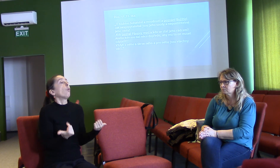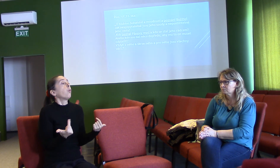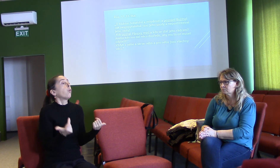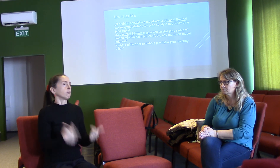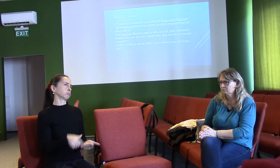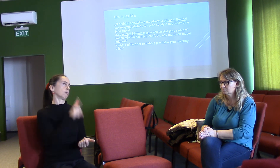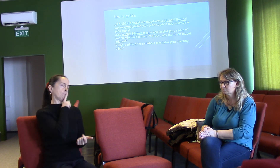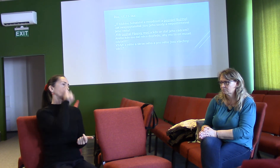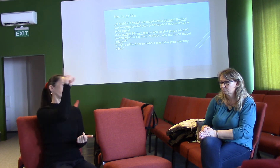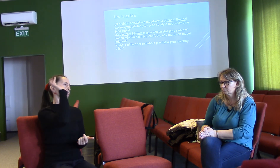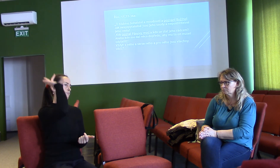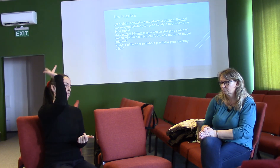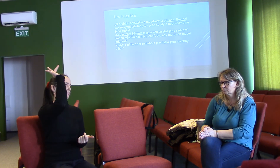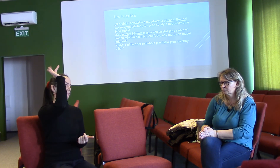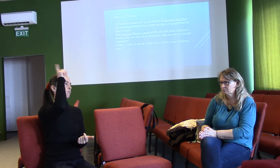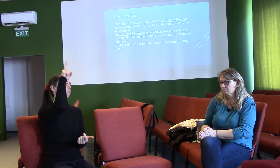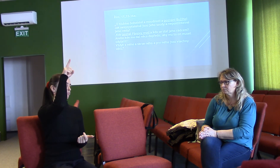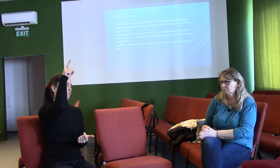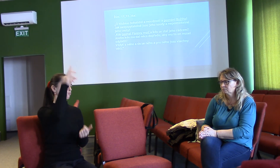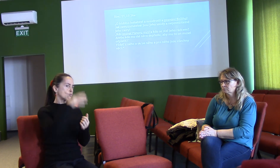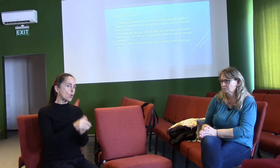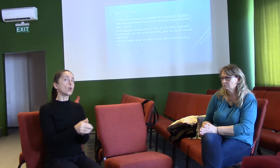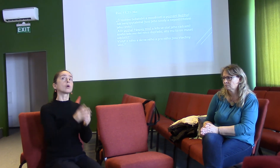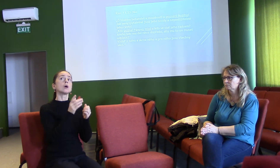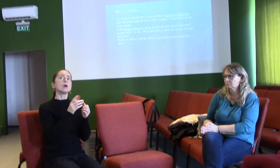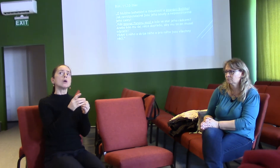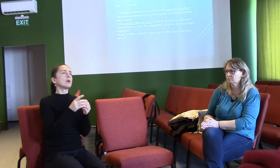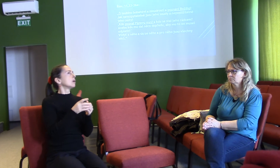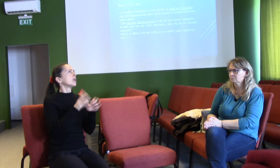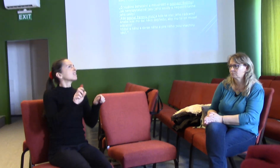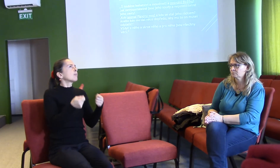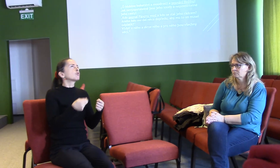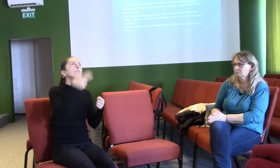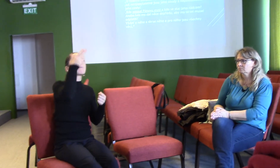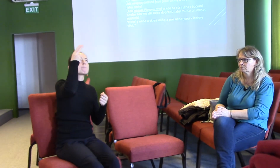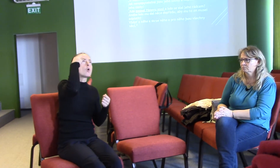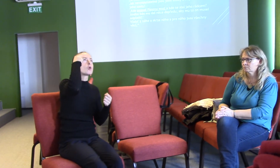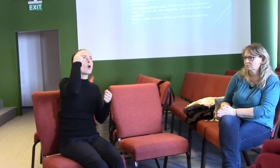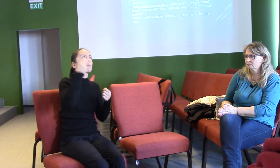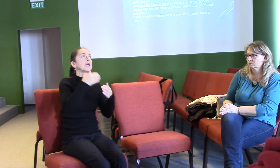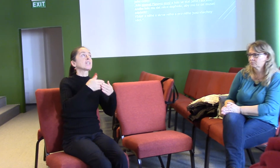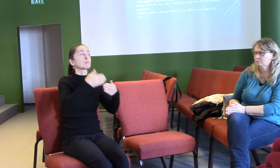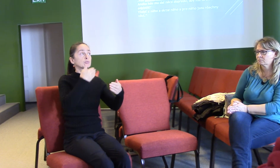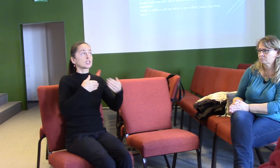Boha nemůžeme poznat do té doby, pokud k nám nepromluví a nepoví nám sám něco o sobě.